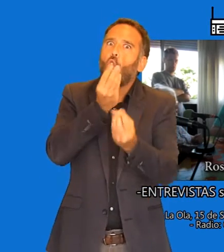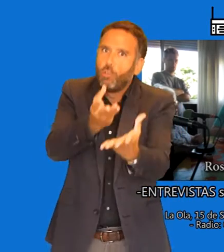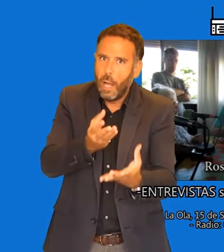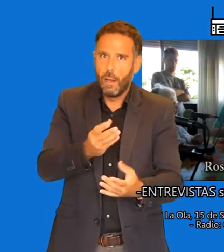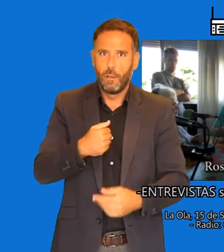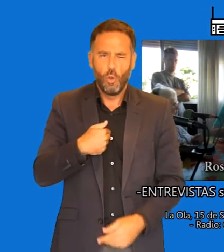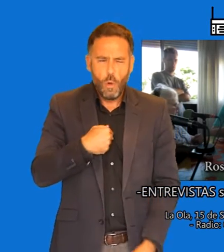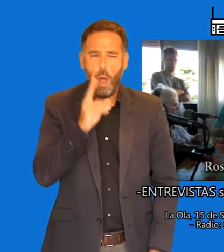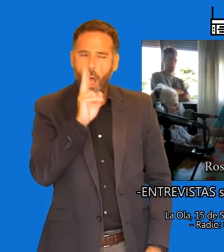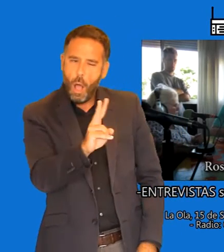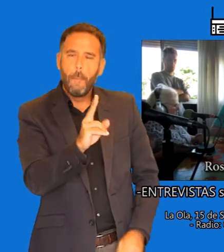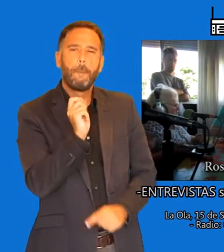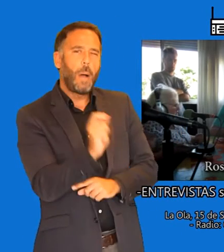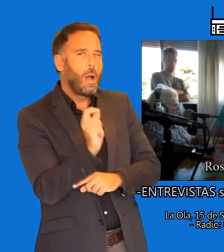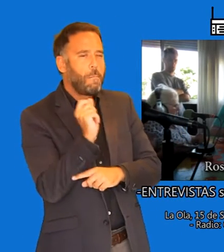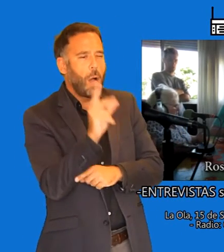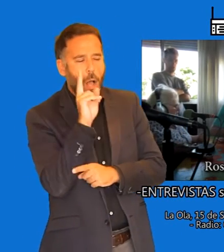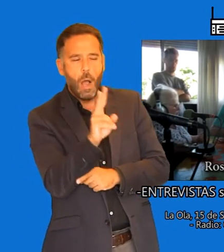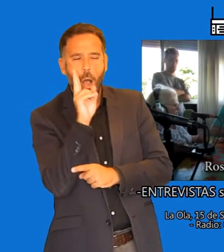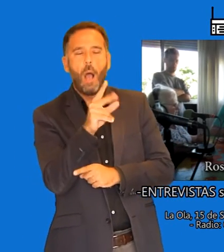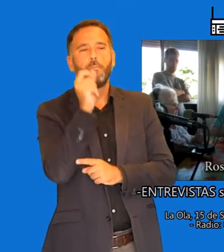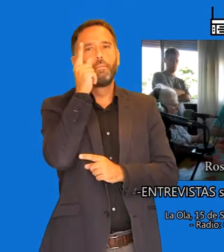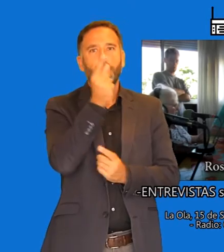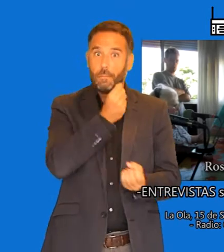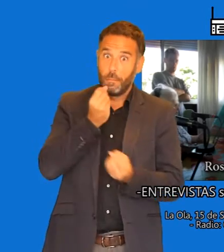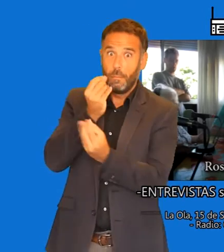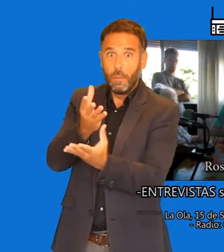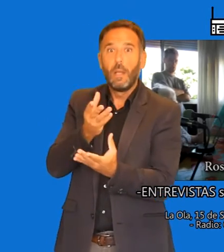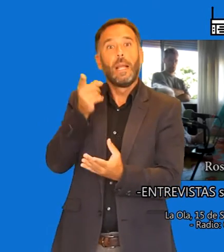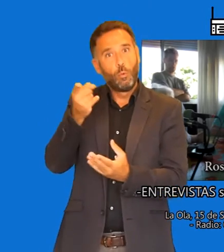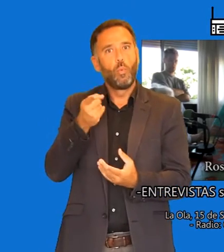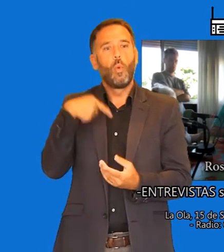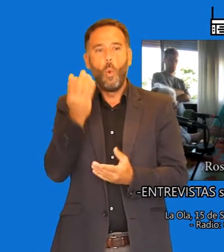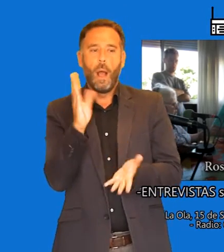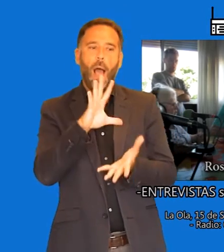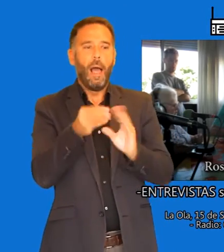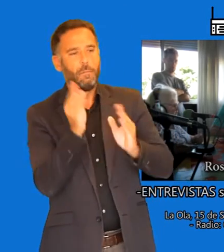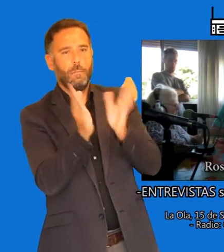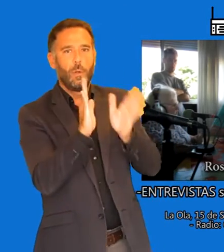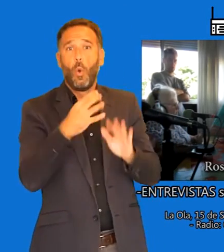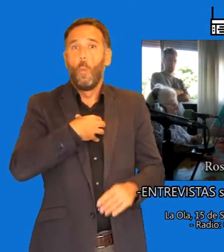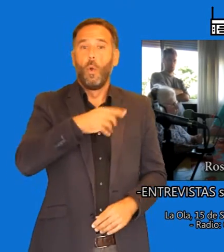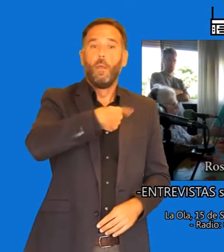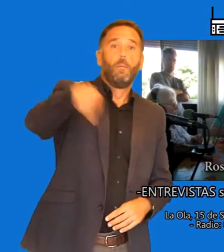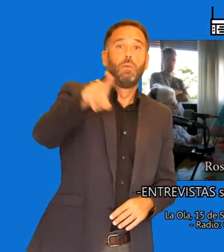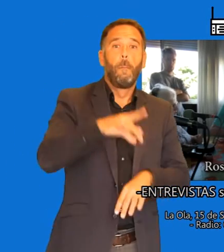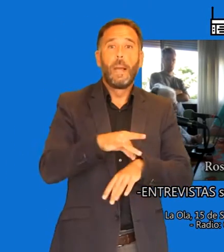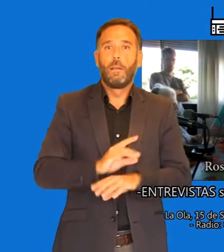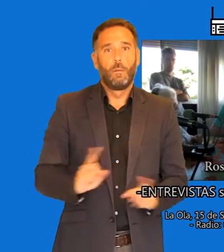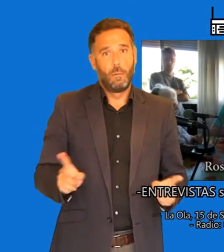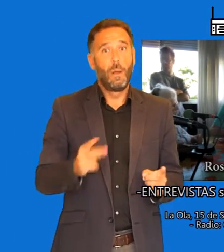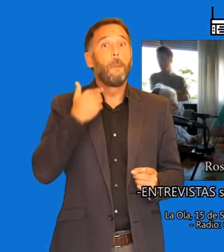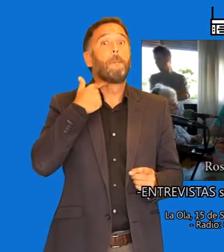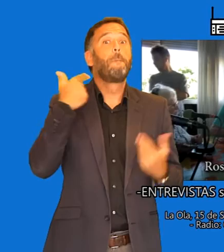Ya vosotros, en consecuencia, actuáis de una manera u otra, pero no me lo podéis mandar directamente. Entonces se pierde mucho tiempo,